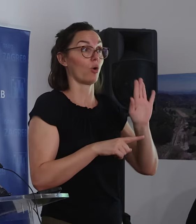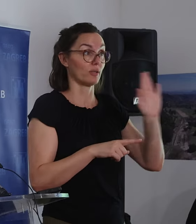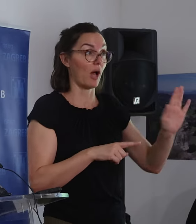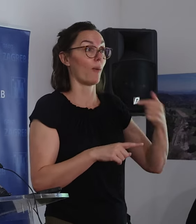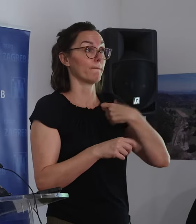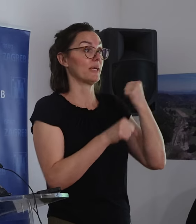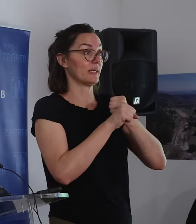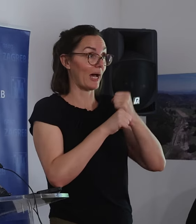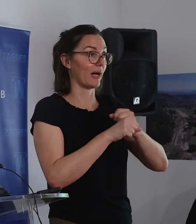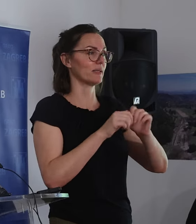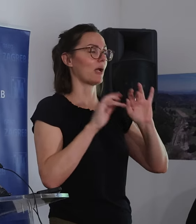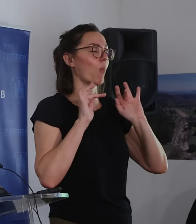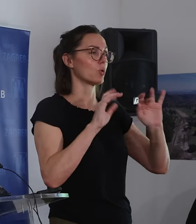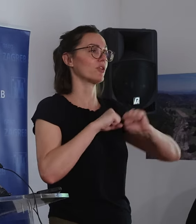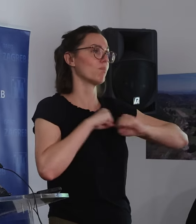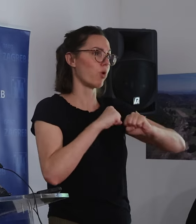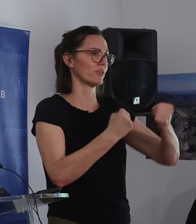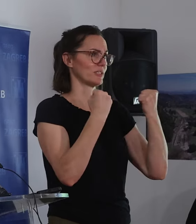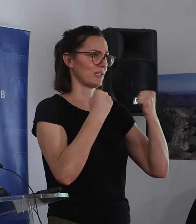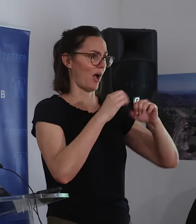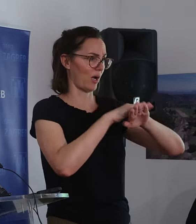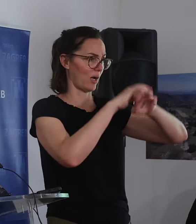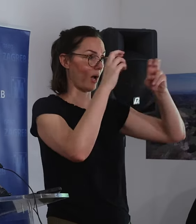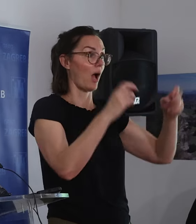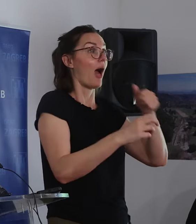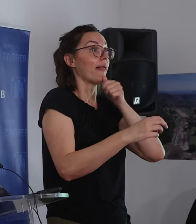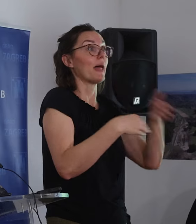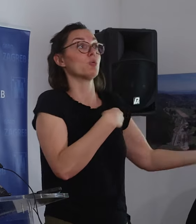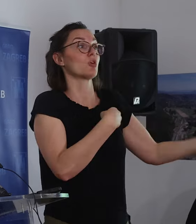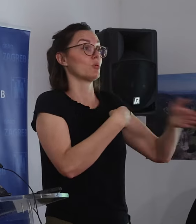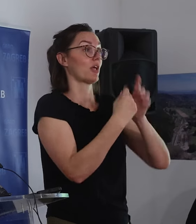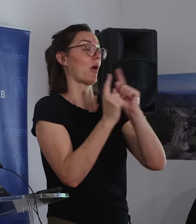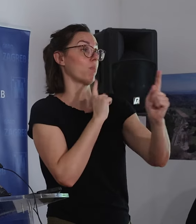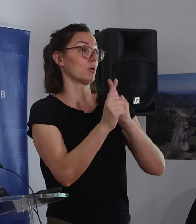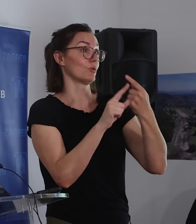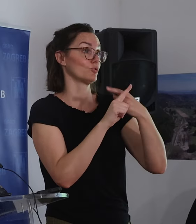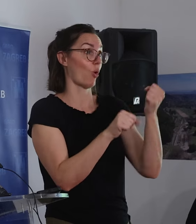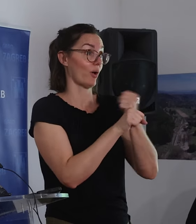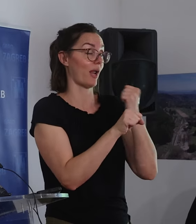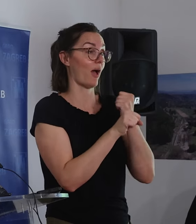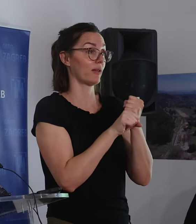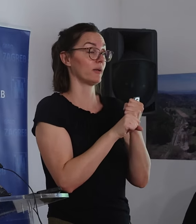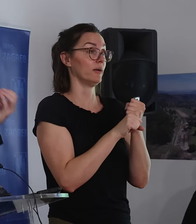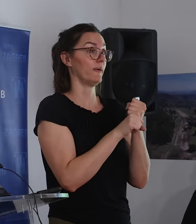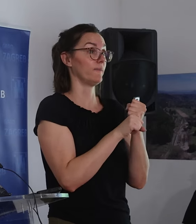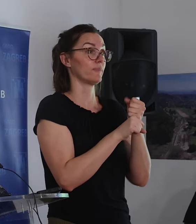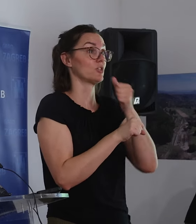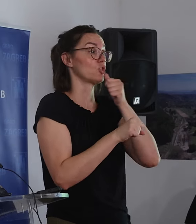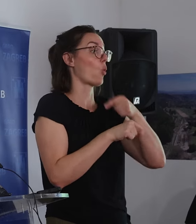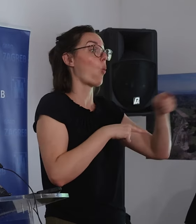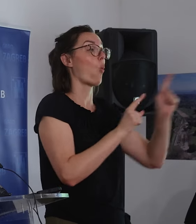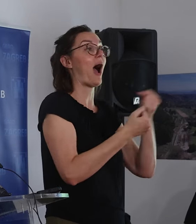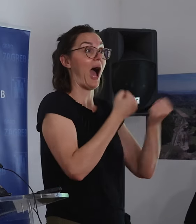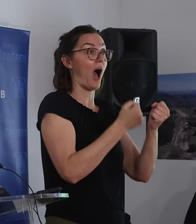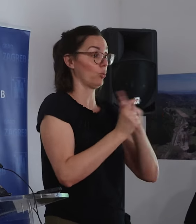smo išli u protupotresno ojačanje Jadanskog mosta, a ne možemo ga zatvoriti za promet za vrijeme radova, u smislu cestinog